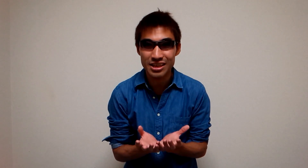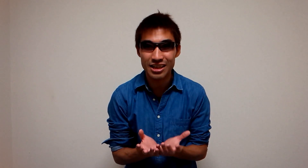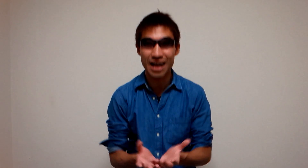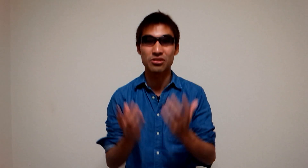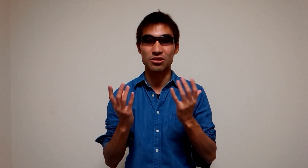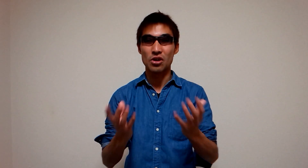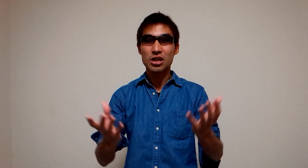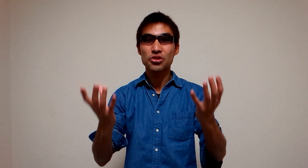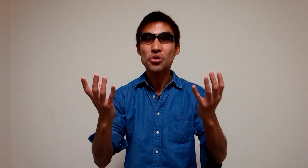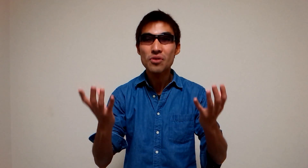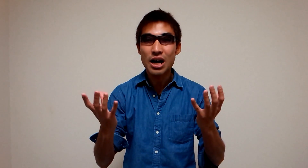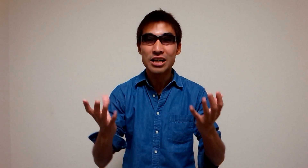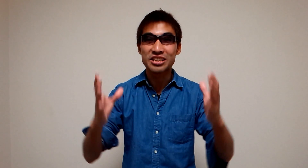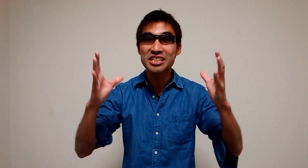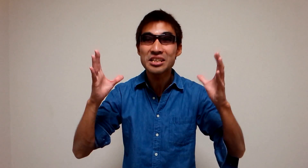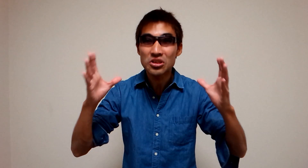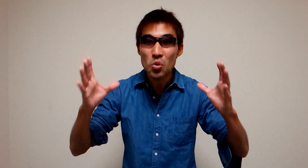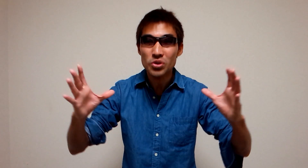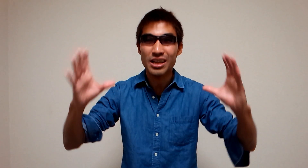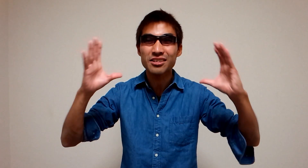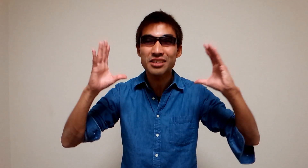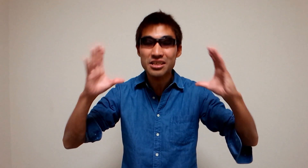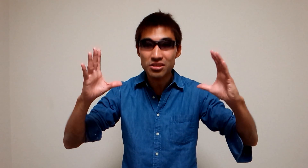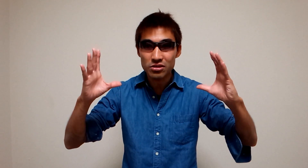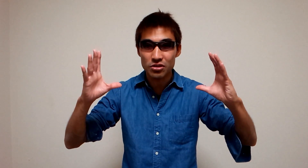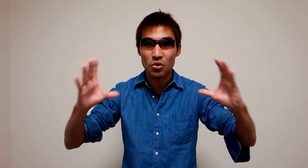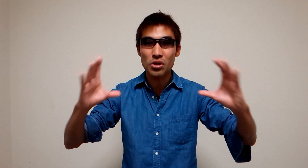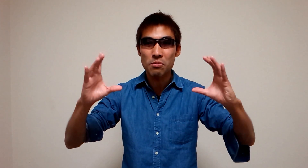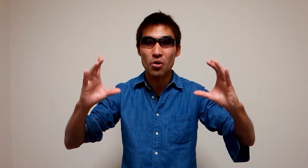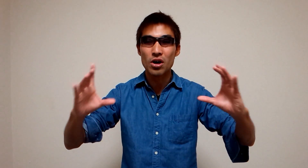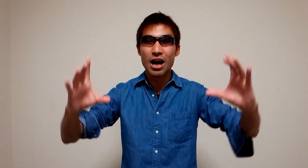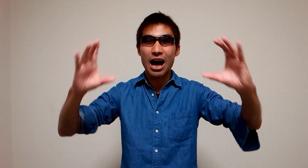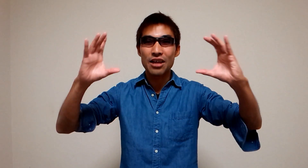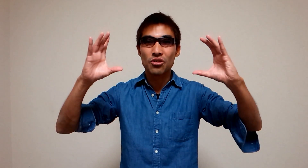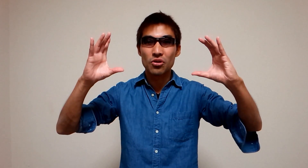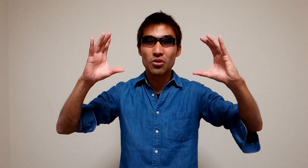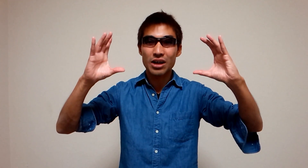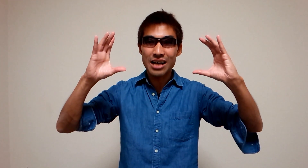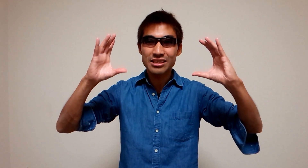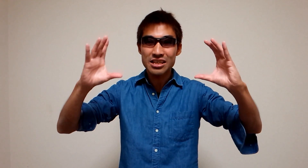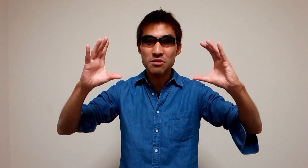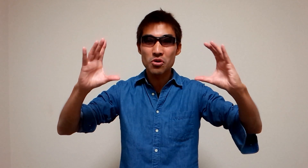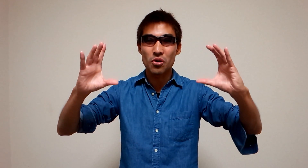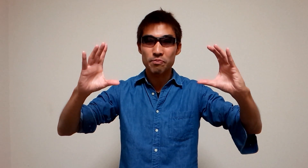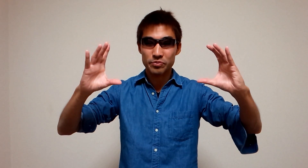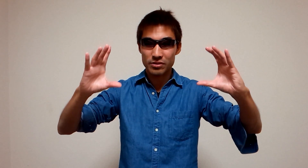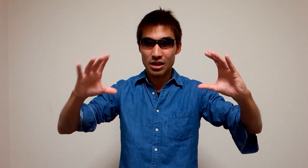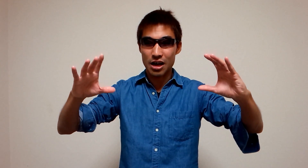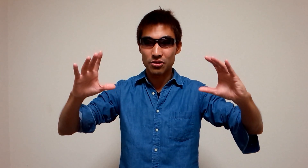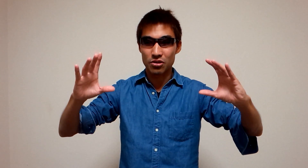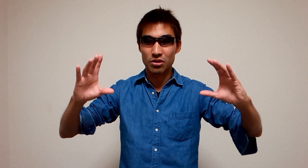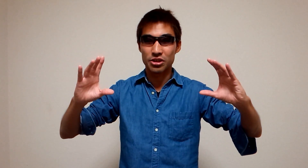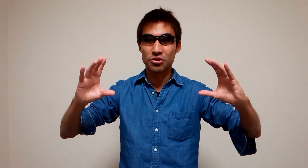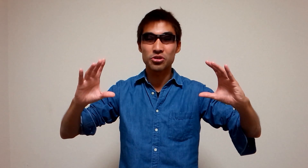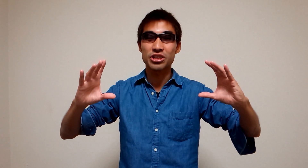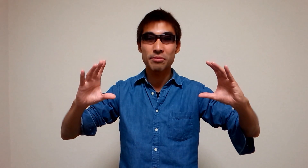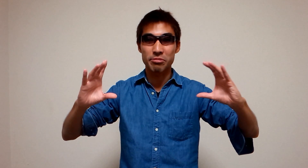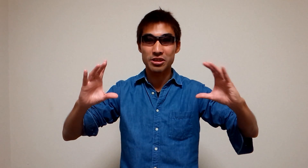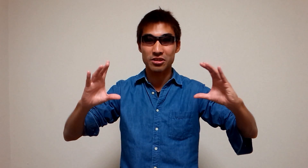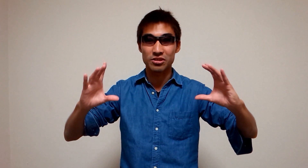があるんですよそれは人口を削減するっていうこれはもう完全にもういろいろ調べれば出てくる